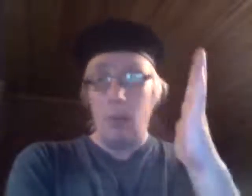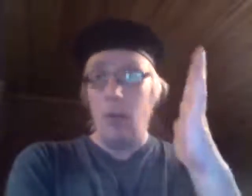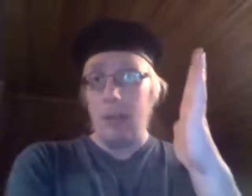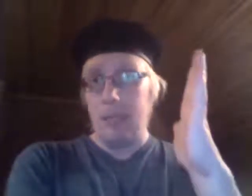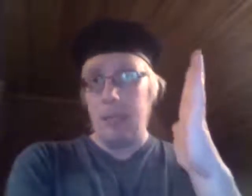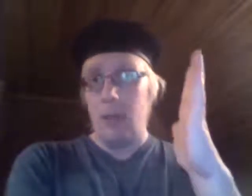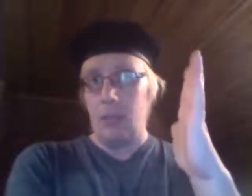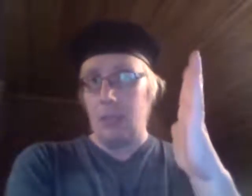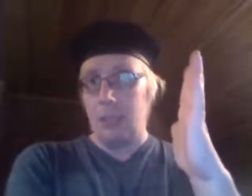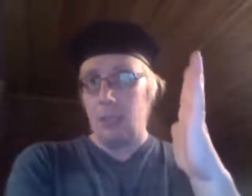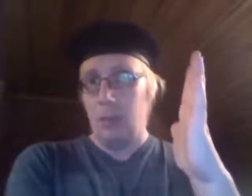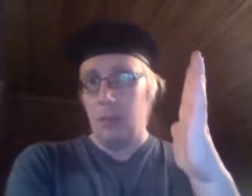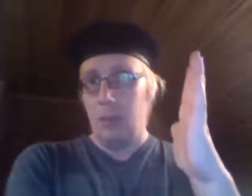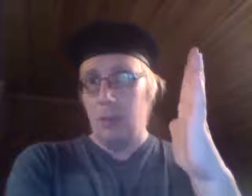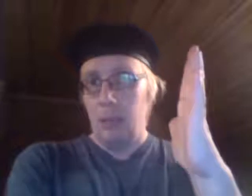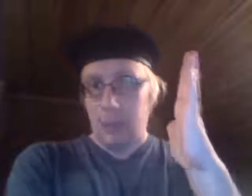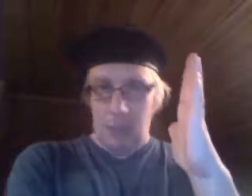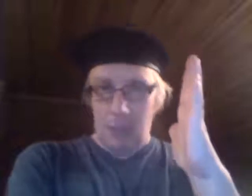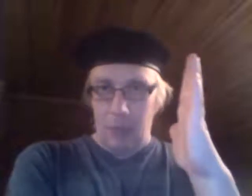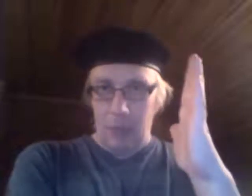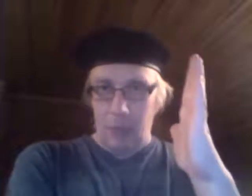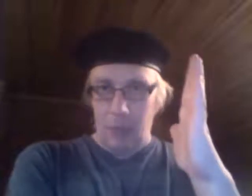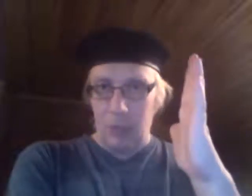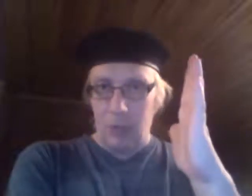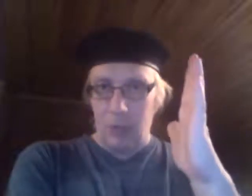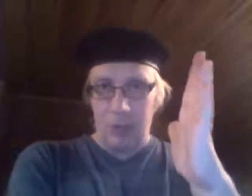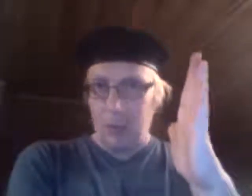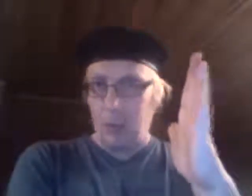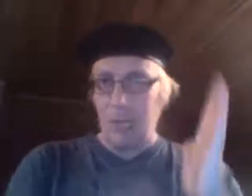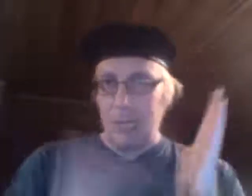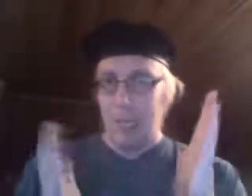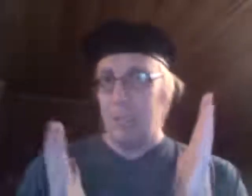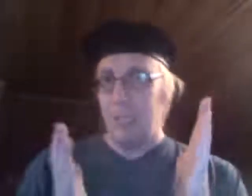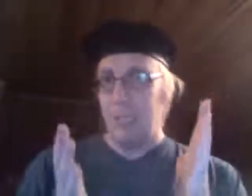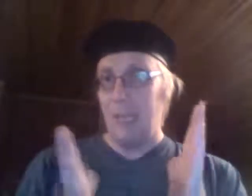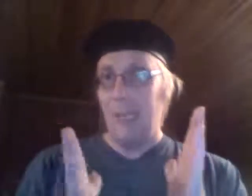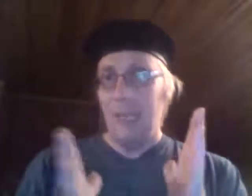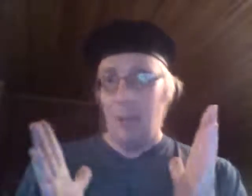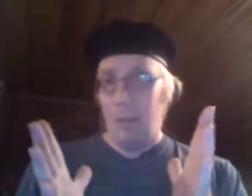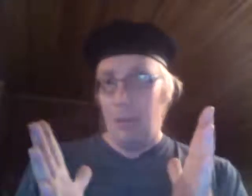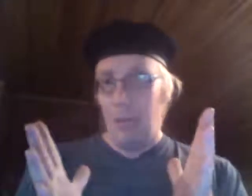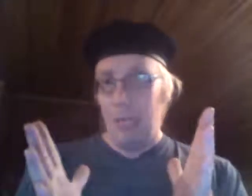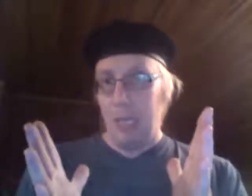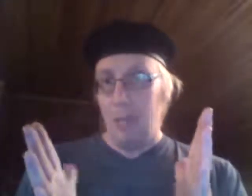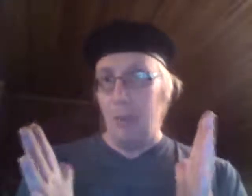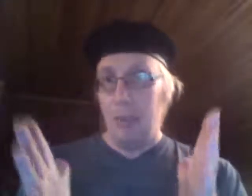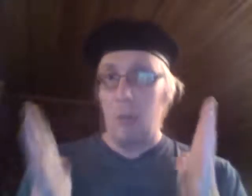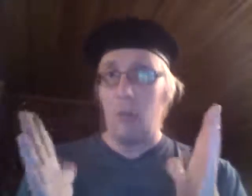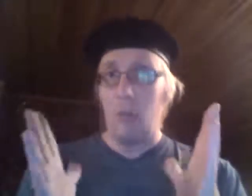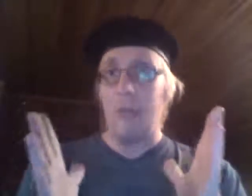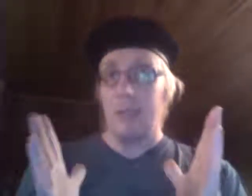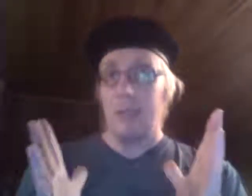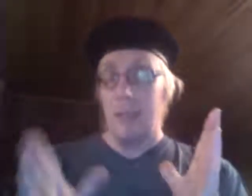oikeasti joutuu katsomaan, jos haluaa ilmastonmuutosta torjua, samoin kaikki ihmiset täällä, ilmastopaniikki ja muita. Nyt joudut oikeasti se